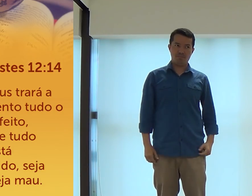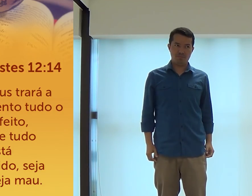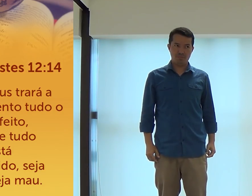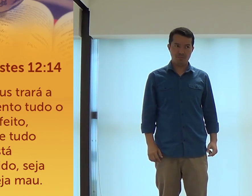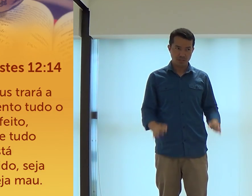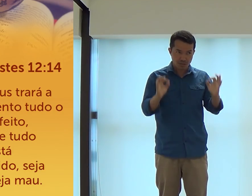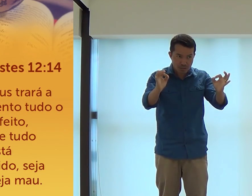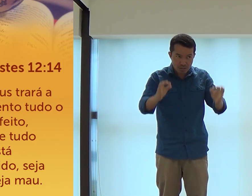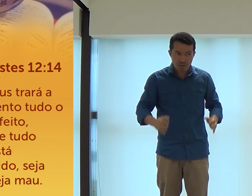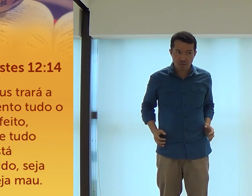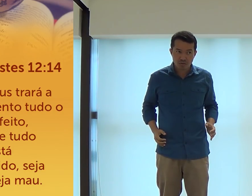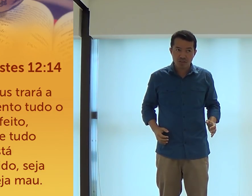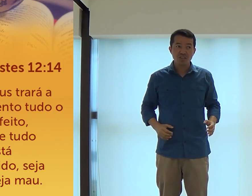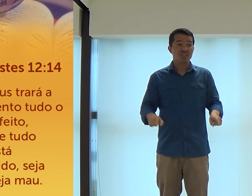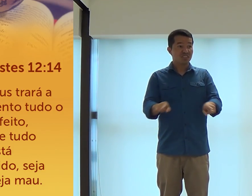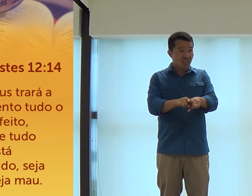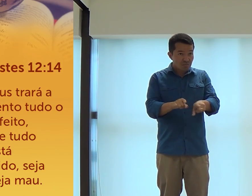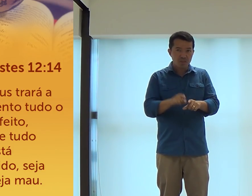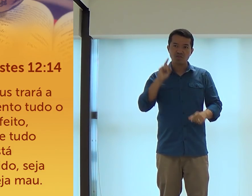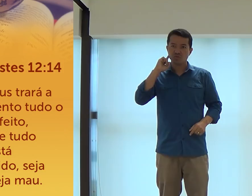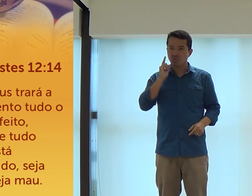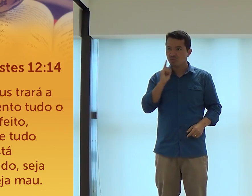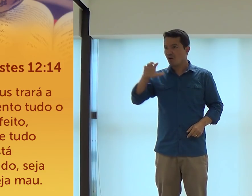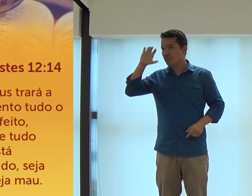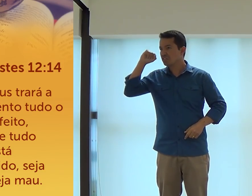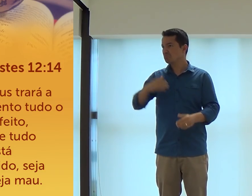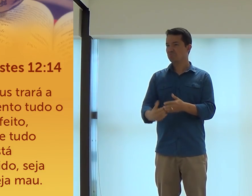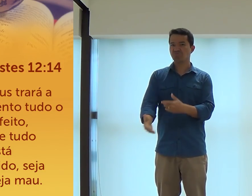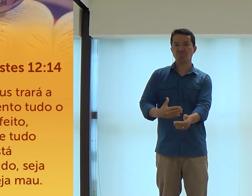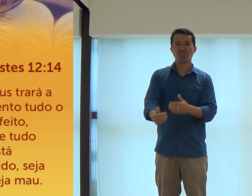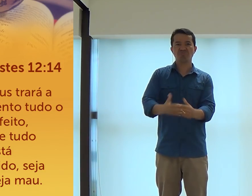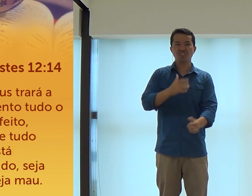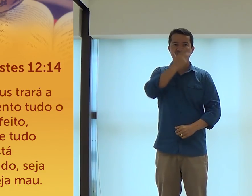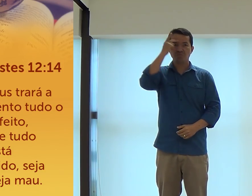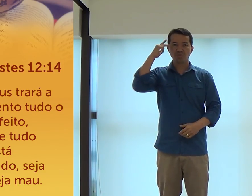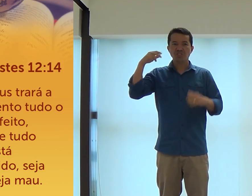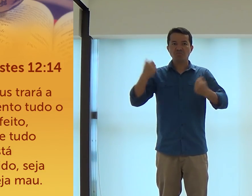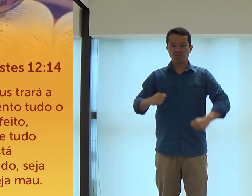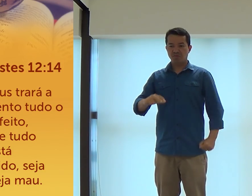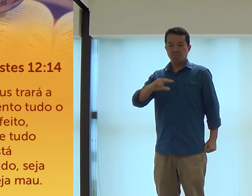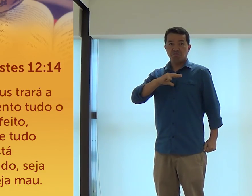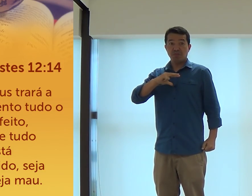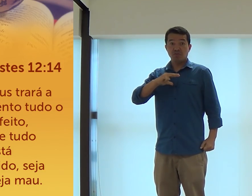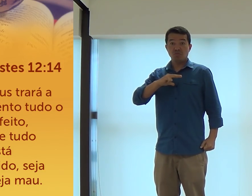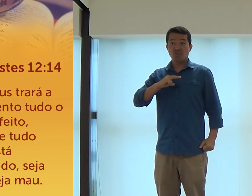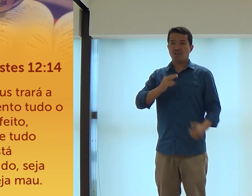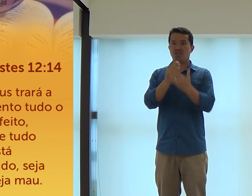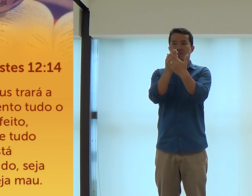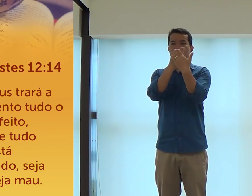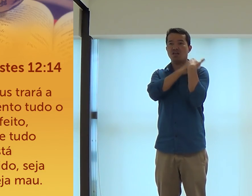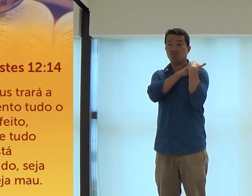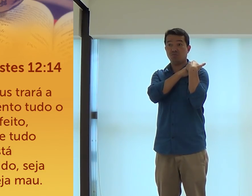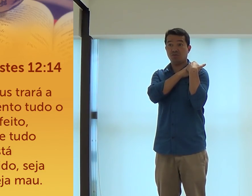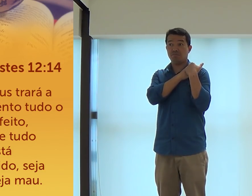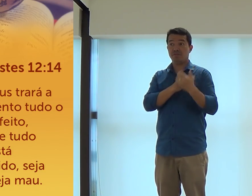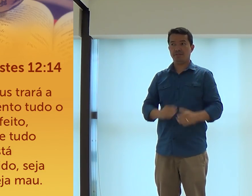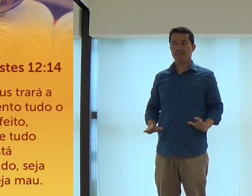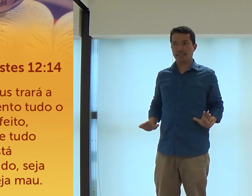consciência disso. Certo? Também os surdos e homens. Tanto faz, tá? É o pessoal, essa